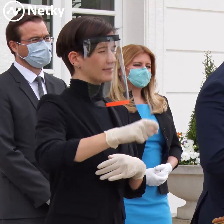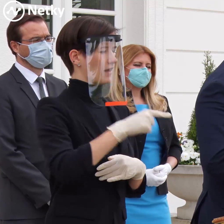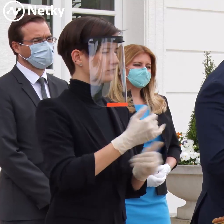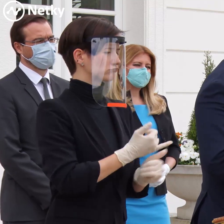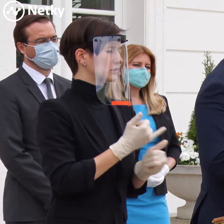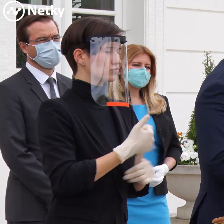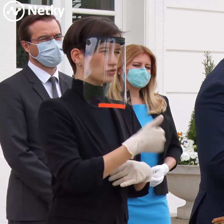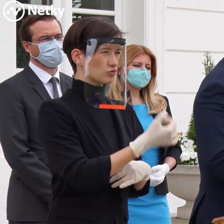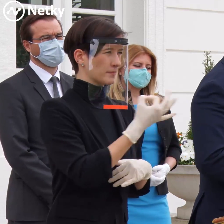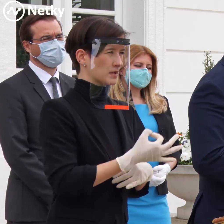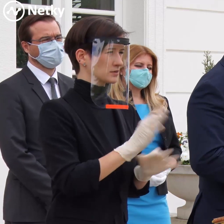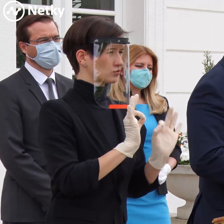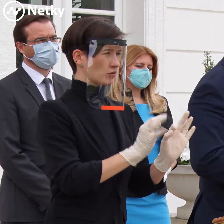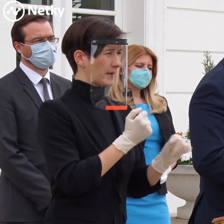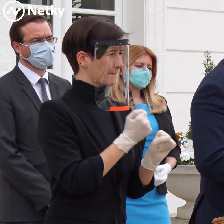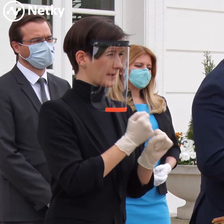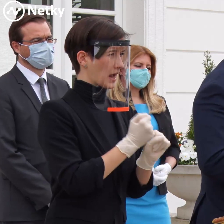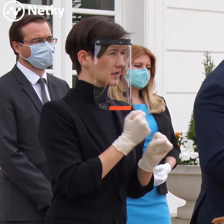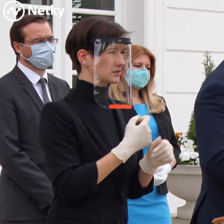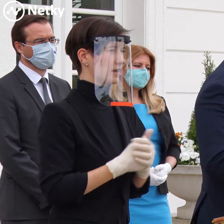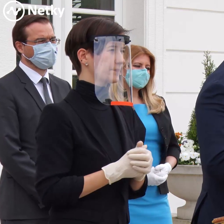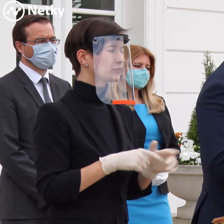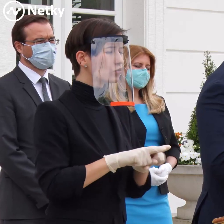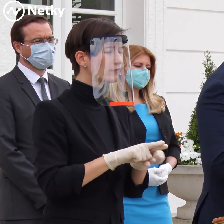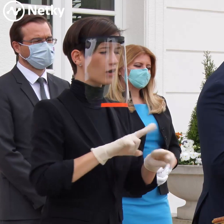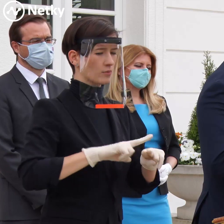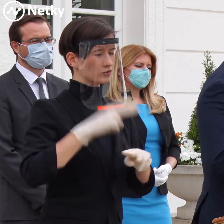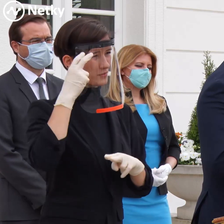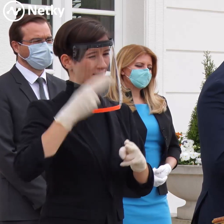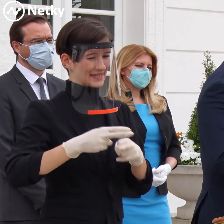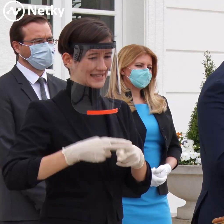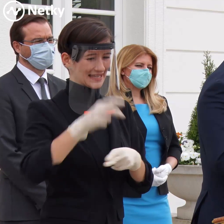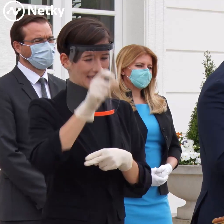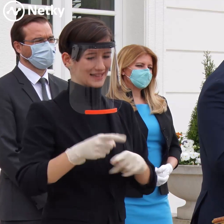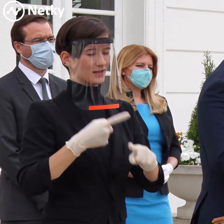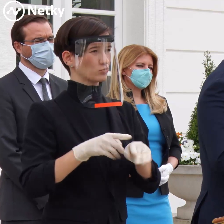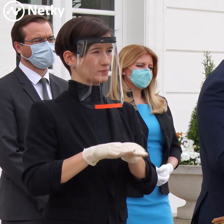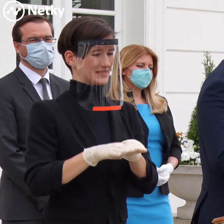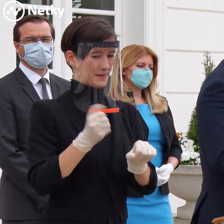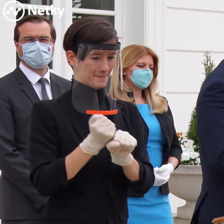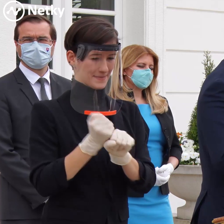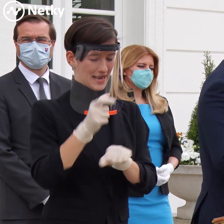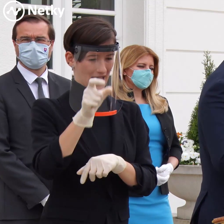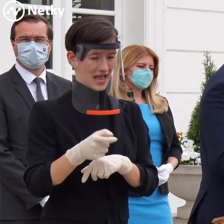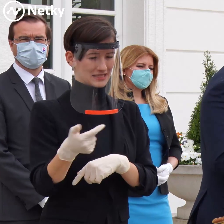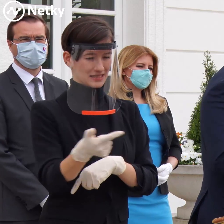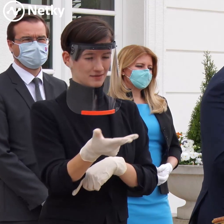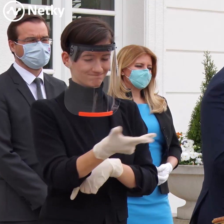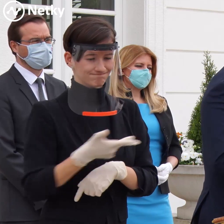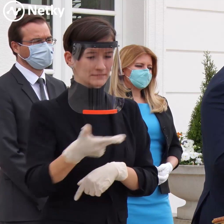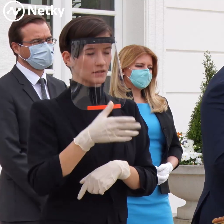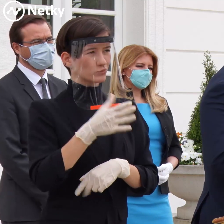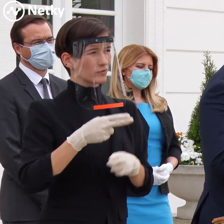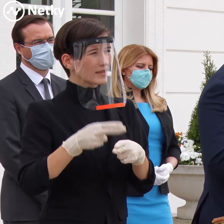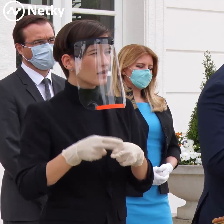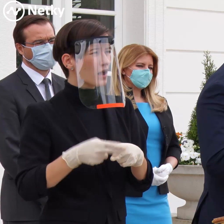s pánom hlavným hygienikom a s pánom ministrom zdravotnícova budeme hľadať také riešenie, aby vlastne aj keď do budúcnosti